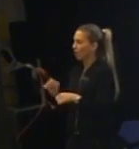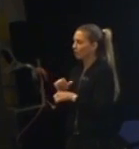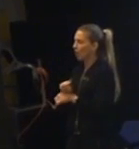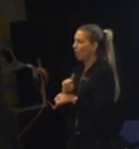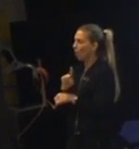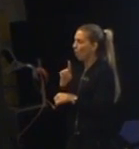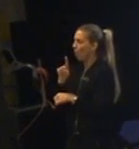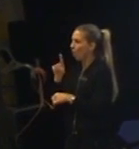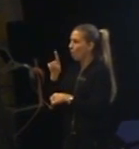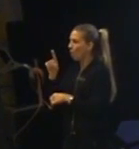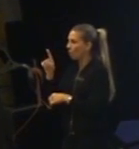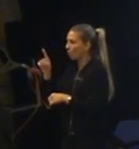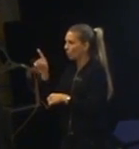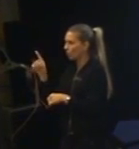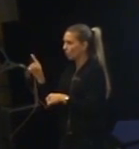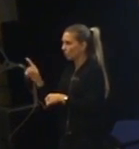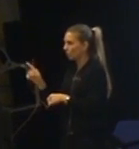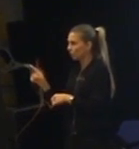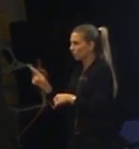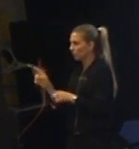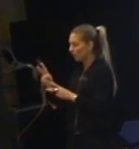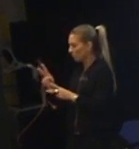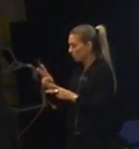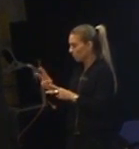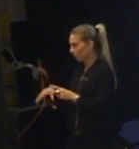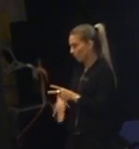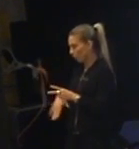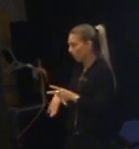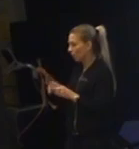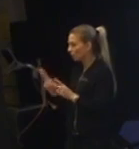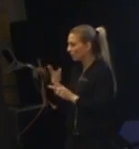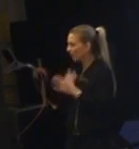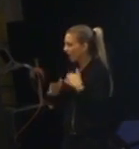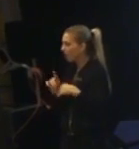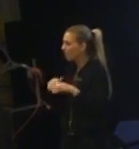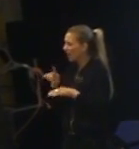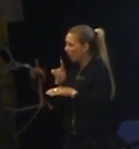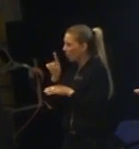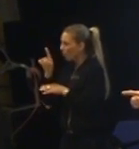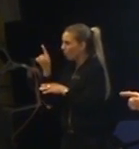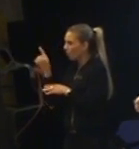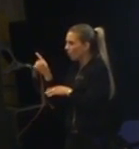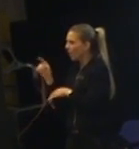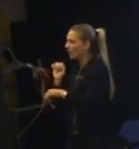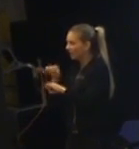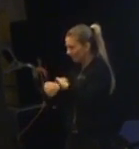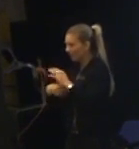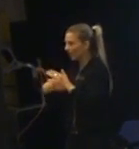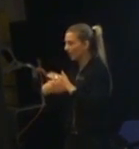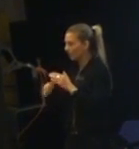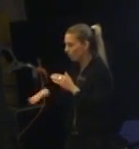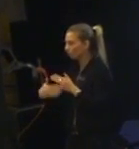fröken. Och helst långsammare. Tvinga dem att göra det som innan de ska sova.